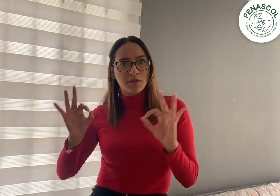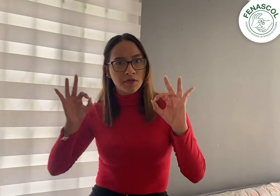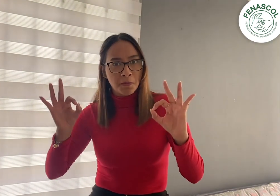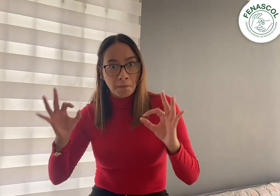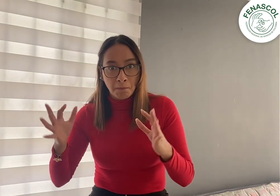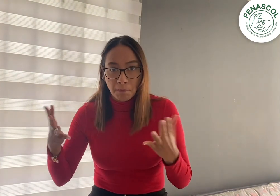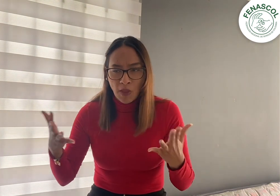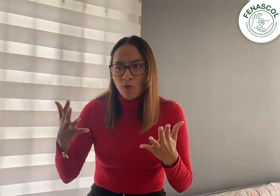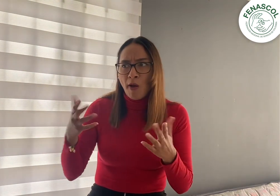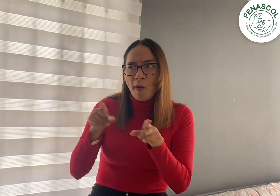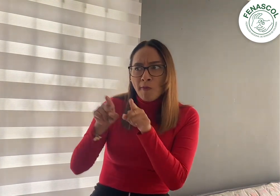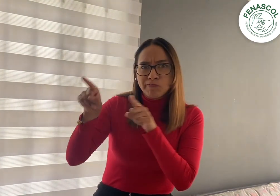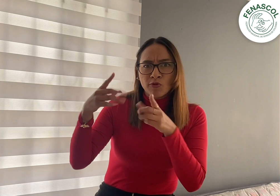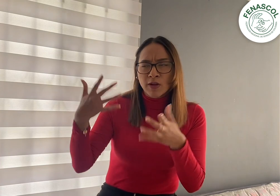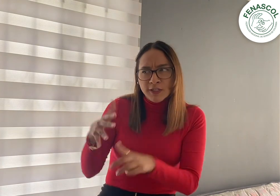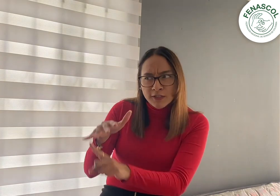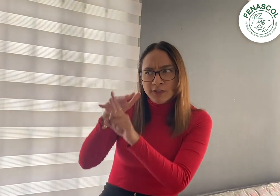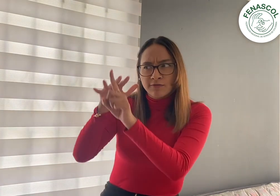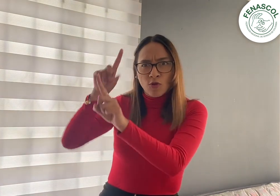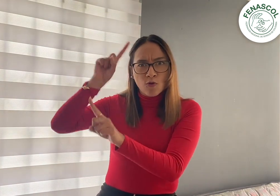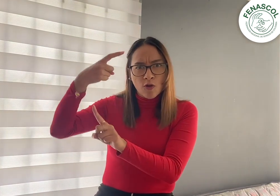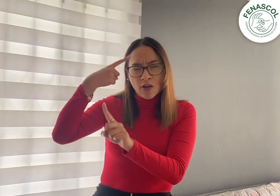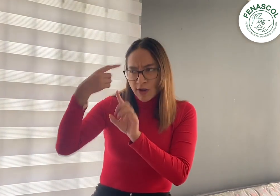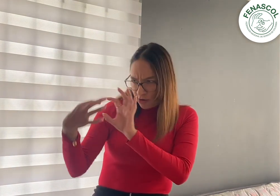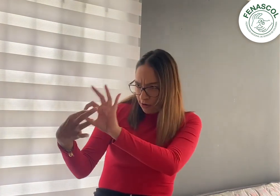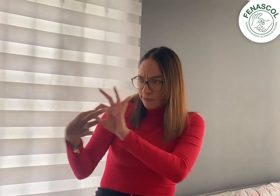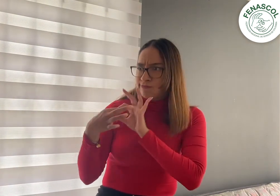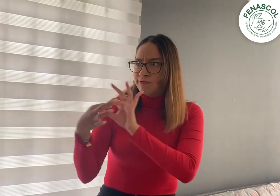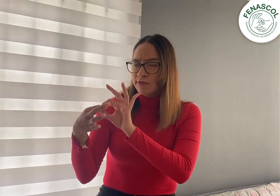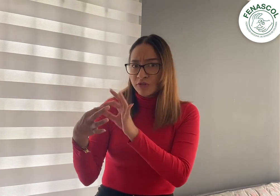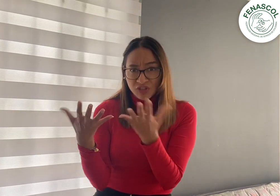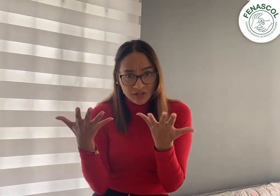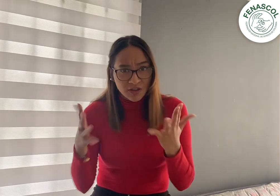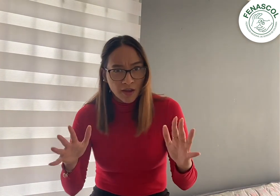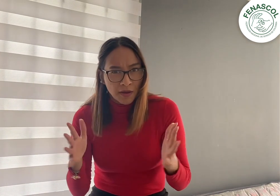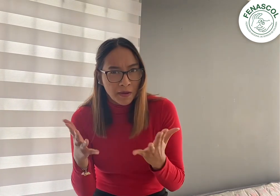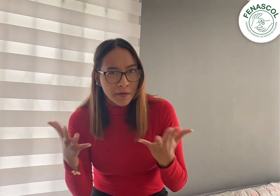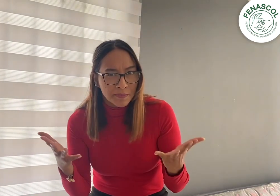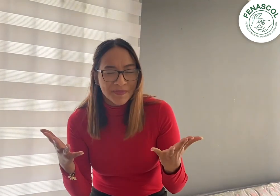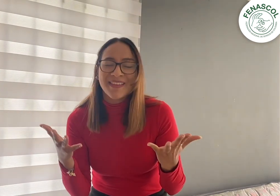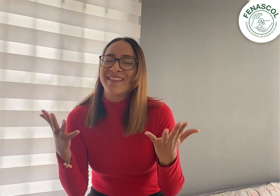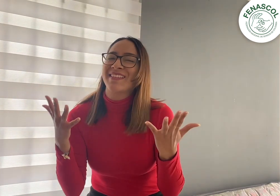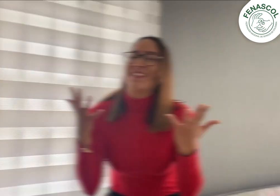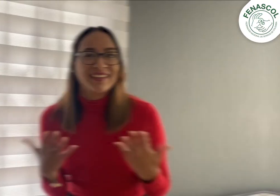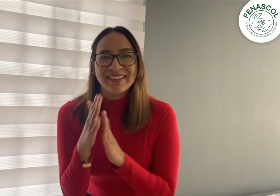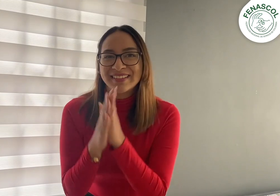cuentan o no con servicio de interpretación, tienen aliados estratégicos, como pueden ser instituciones de gobierno,